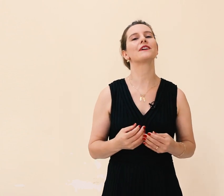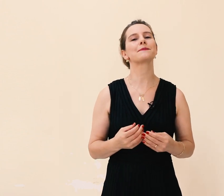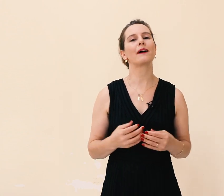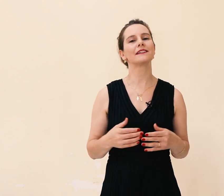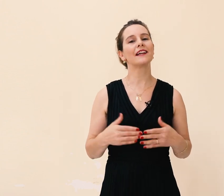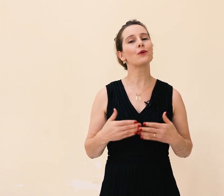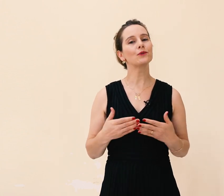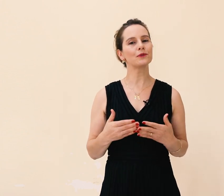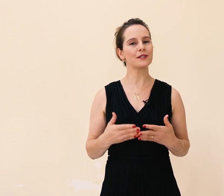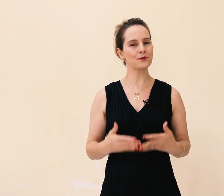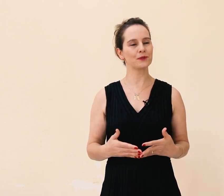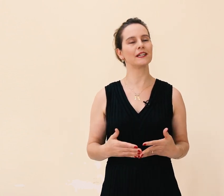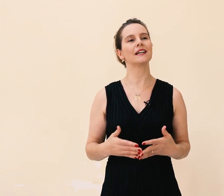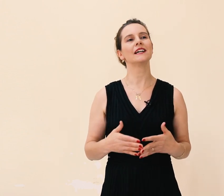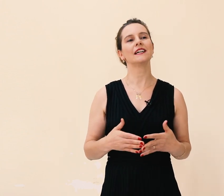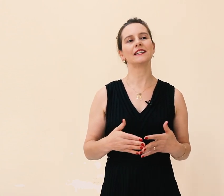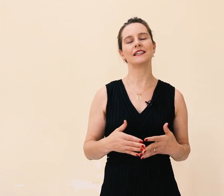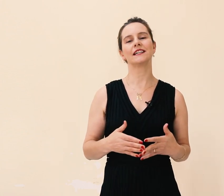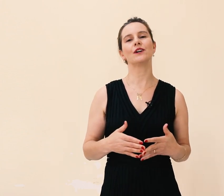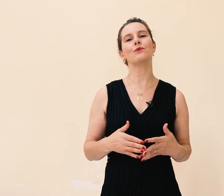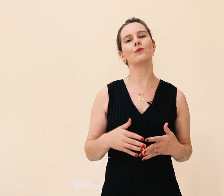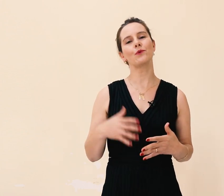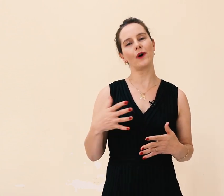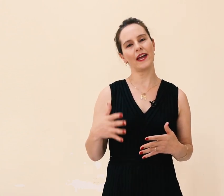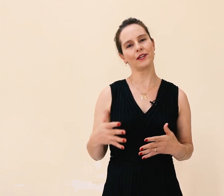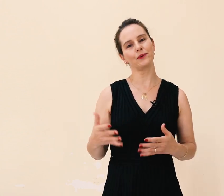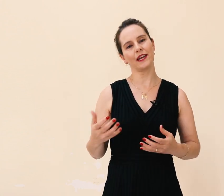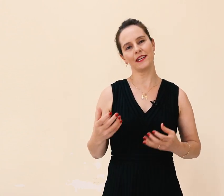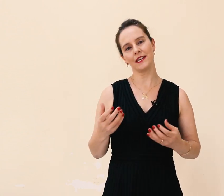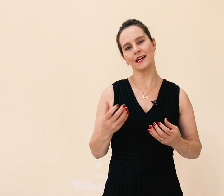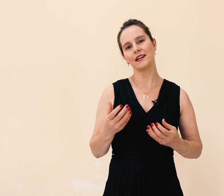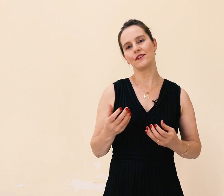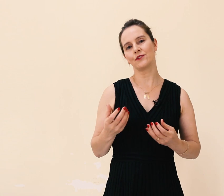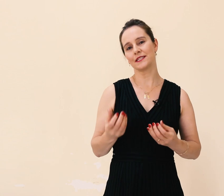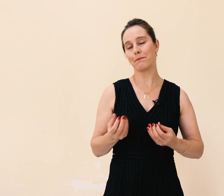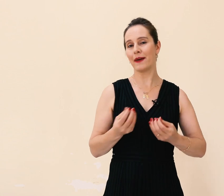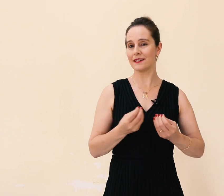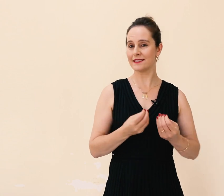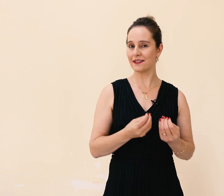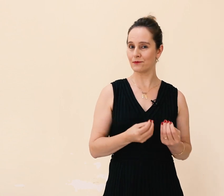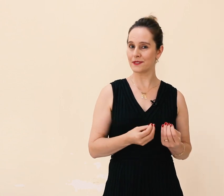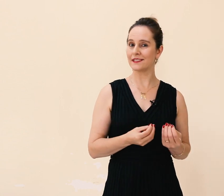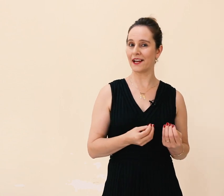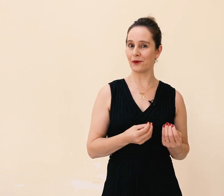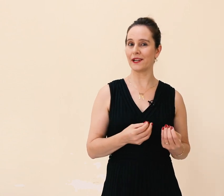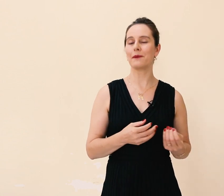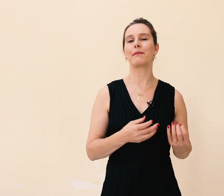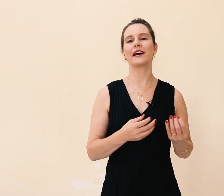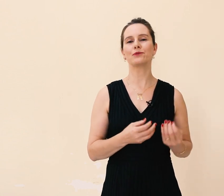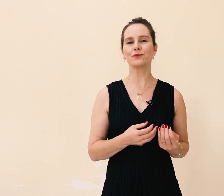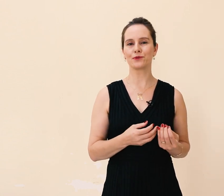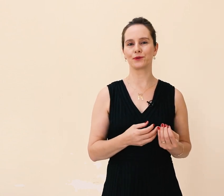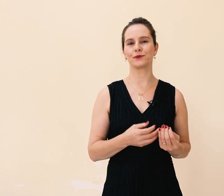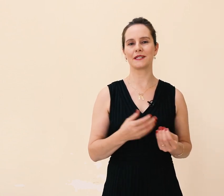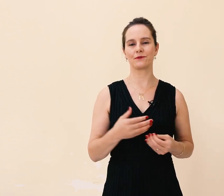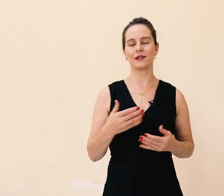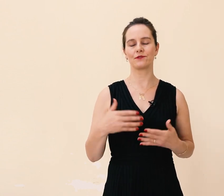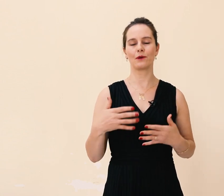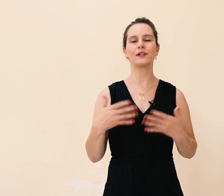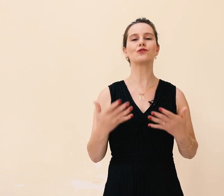faz parte da cultura surda. Então o correto é que você peça um sinal para o surdo. Somente